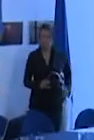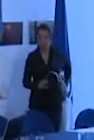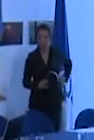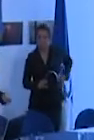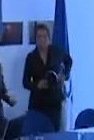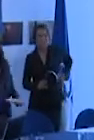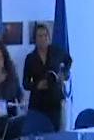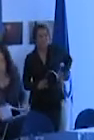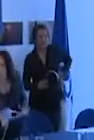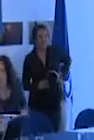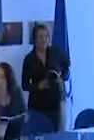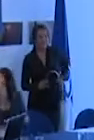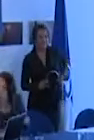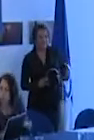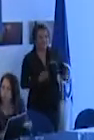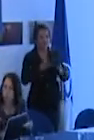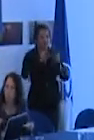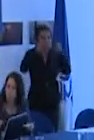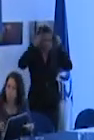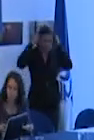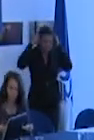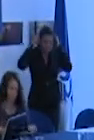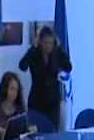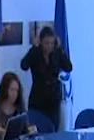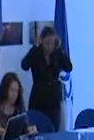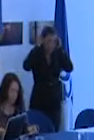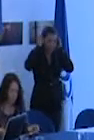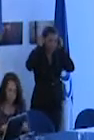muchas gracias